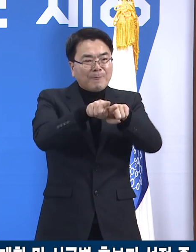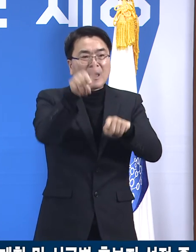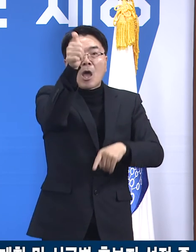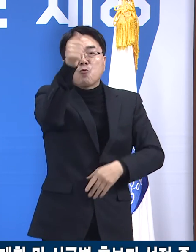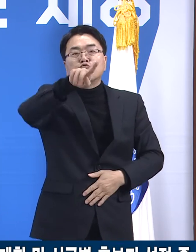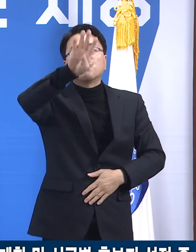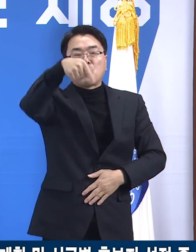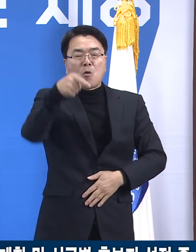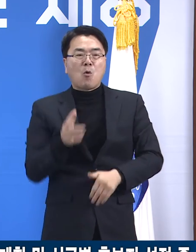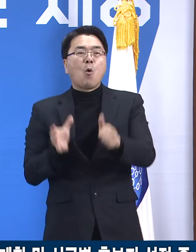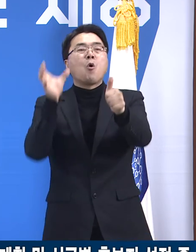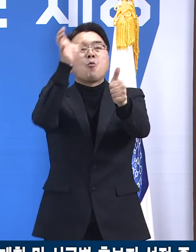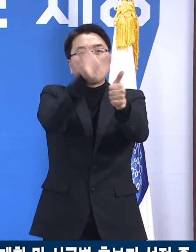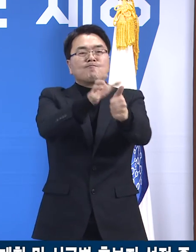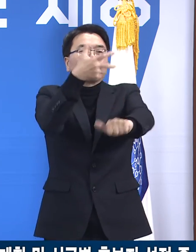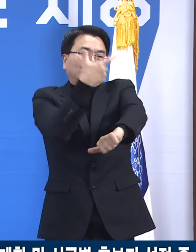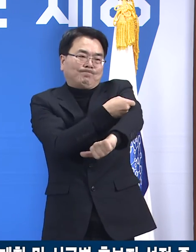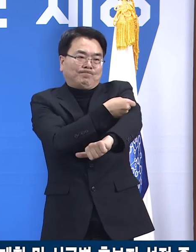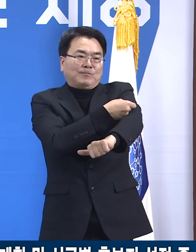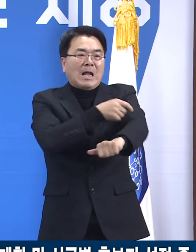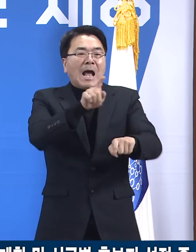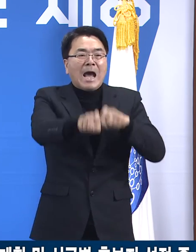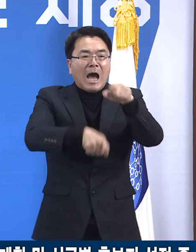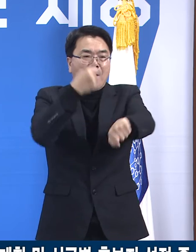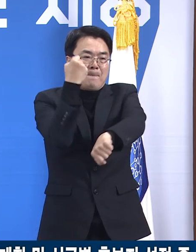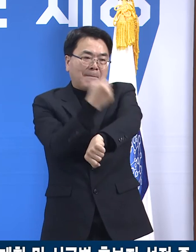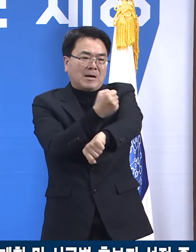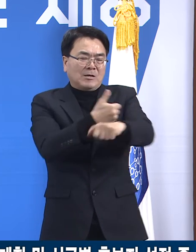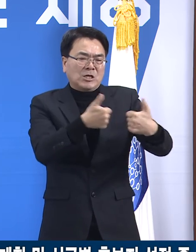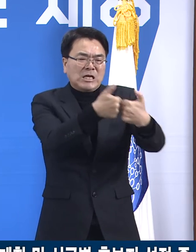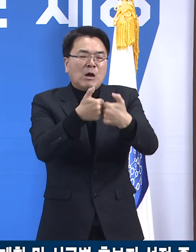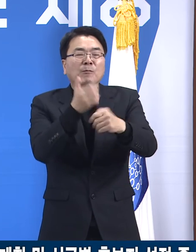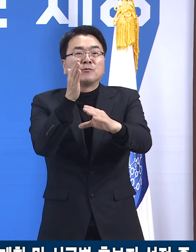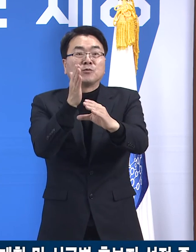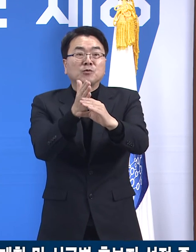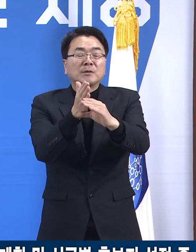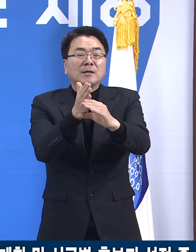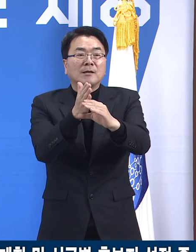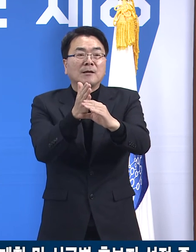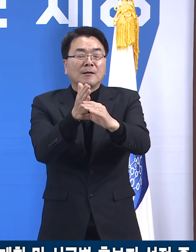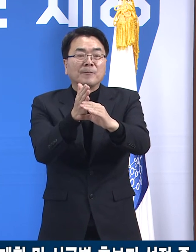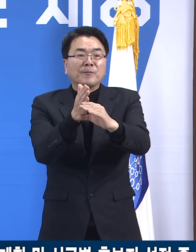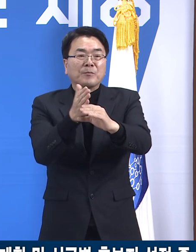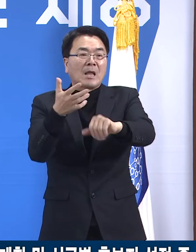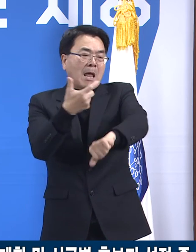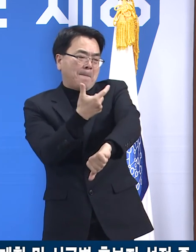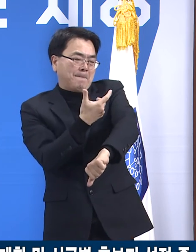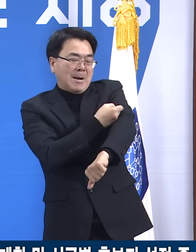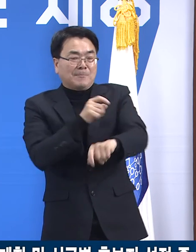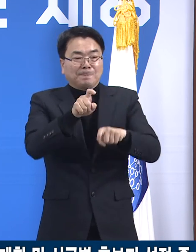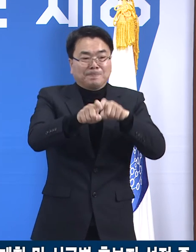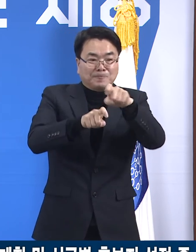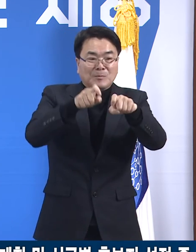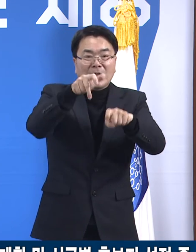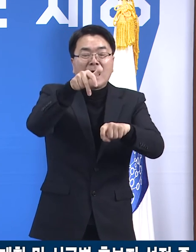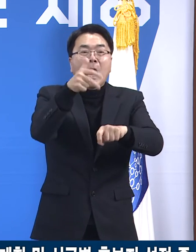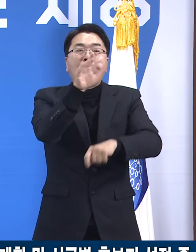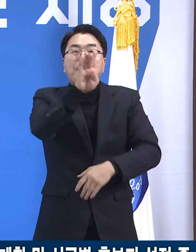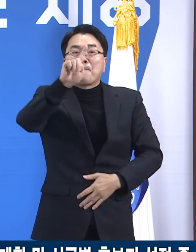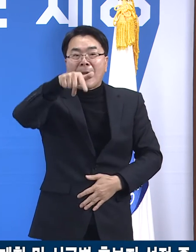위탁의료기관 선정을 추진 중입니다. 백신 접종에 참여할 의료기관을 모집하고